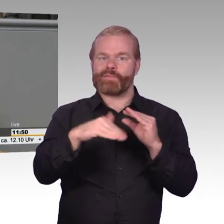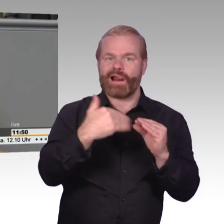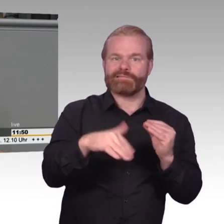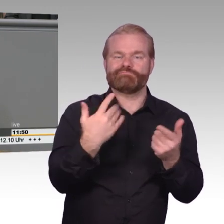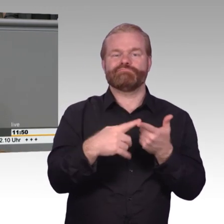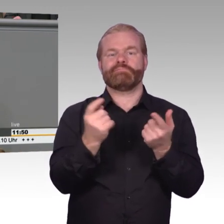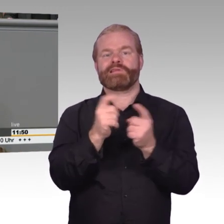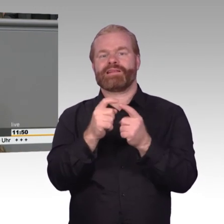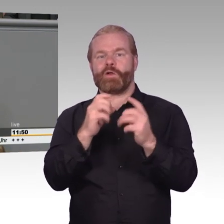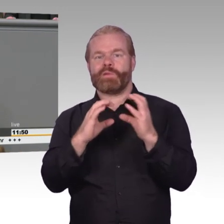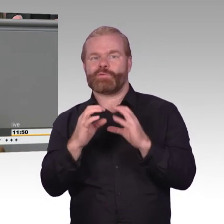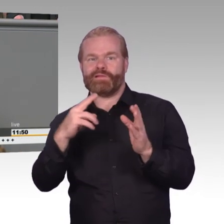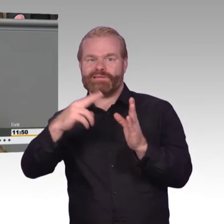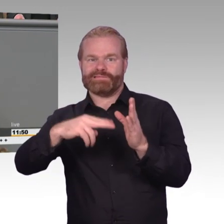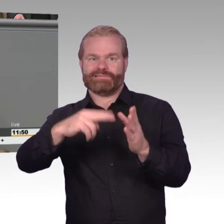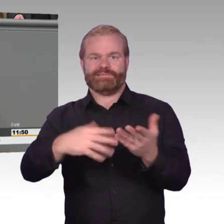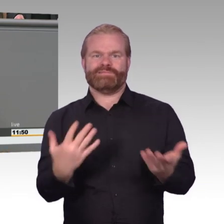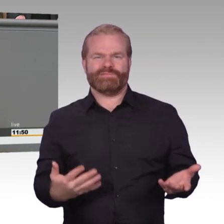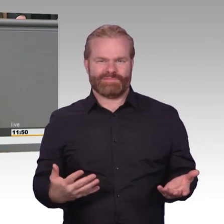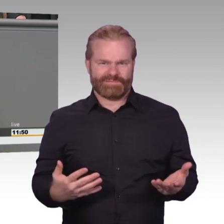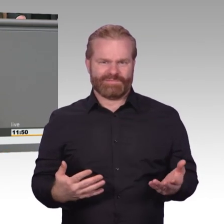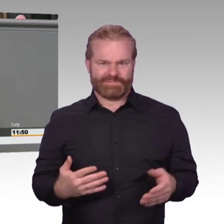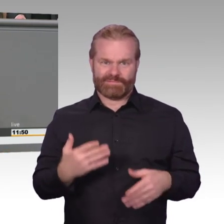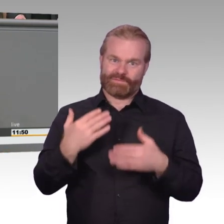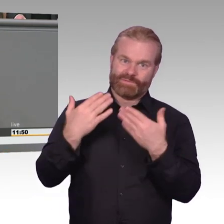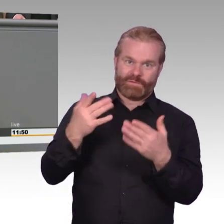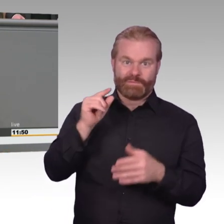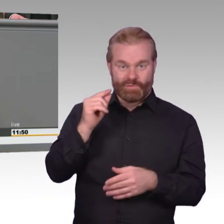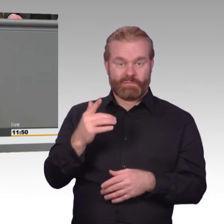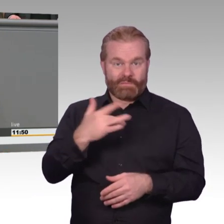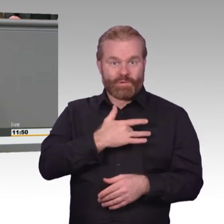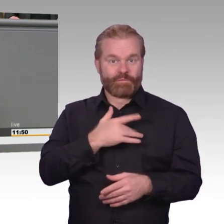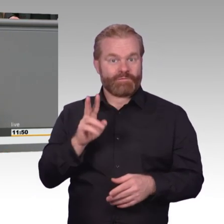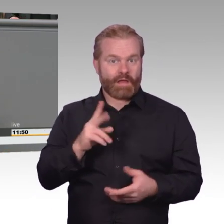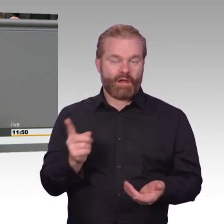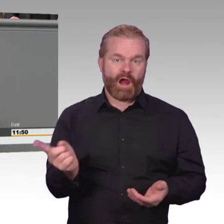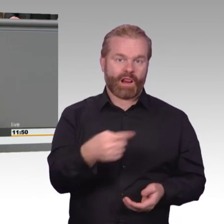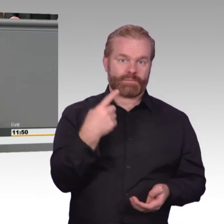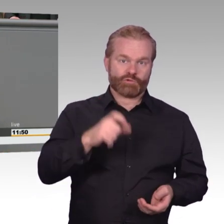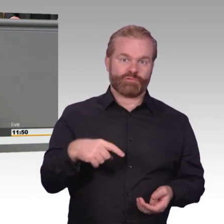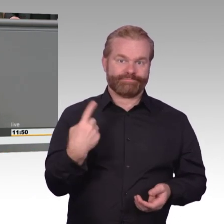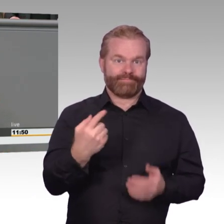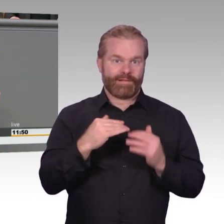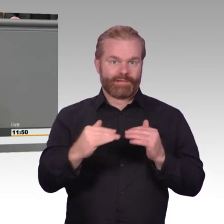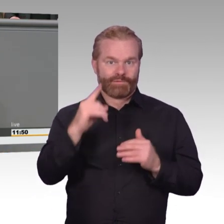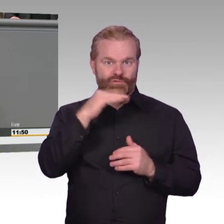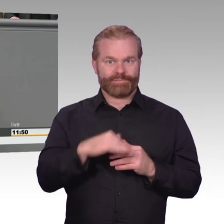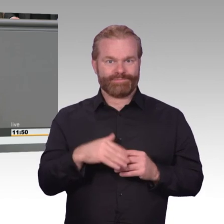wie bei Bundesbeauftragten für Datenschutz, einen unabhängigen Bundesbeauftragten für Informationssicherheit. Und es gibt auch schon die passende